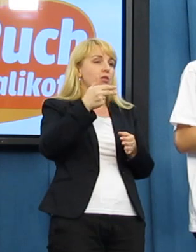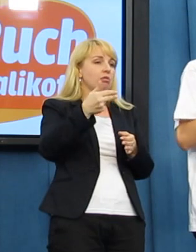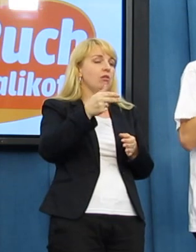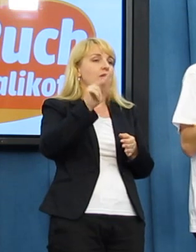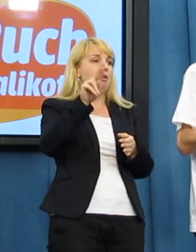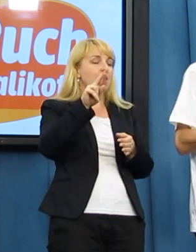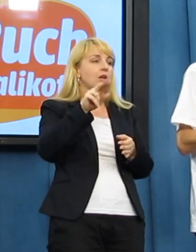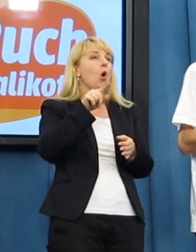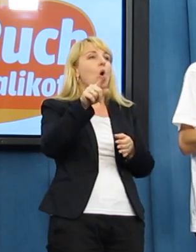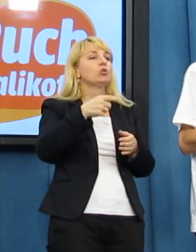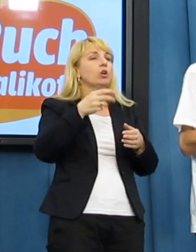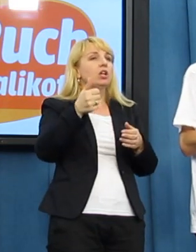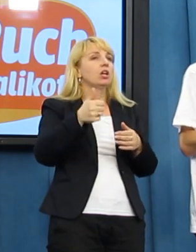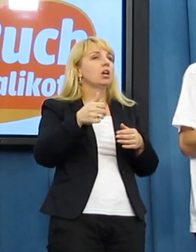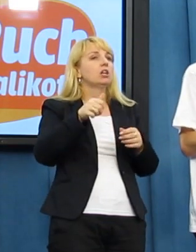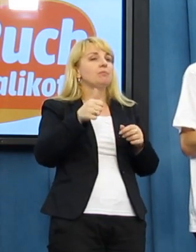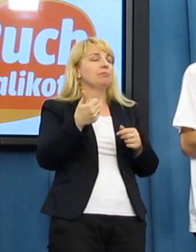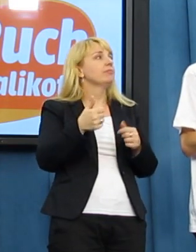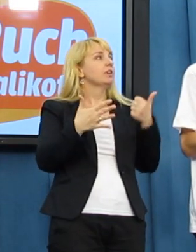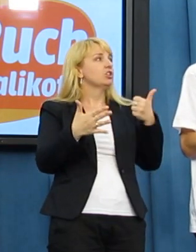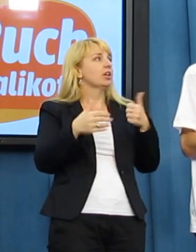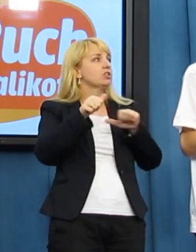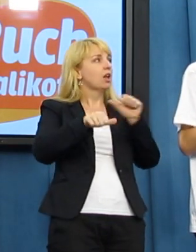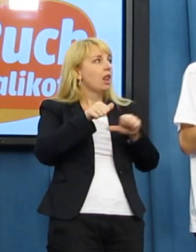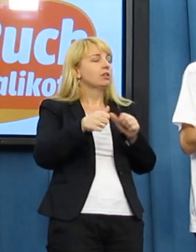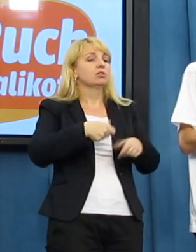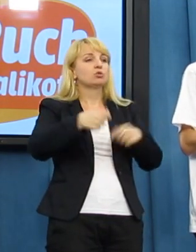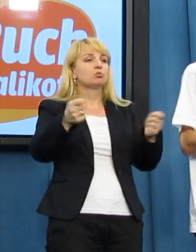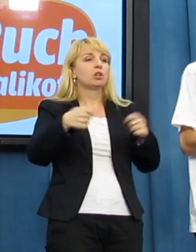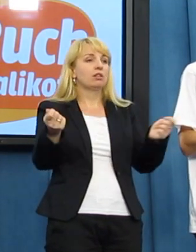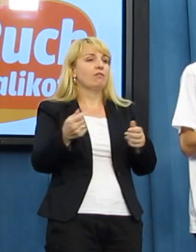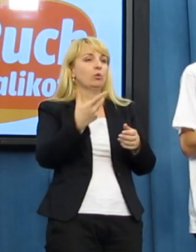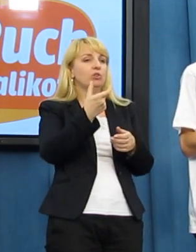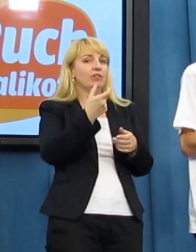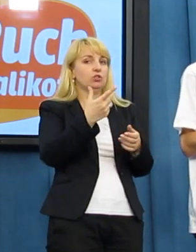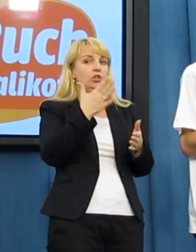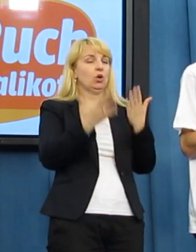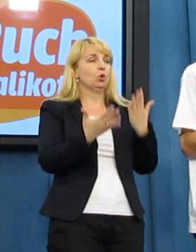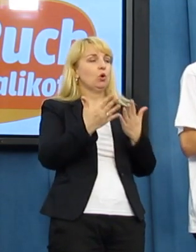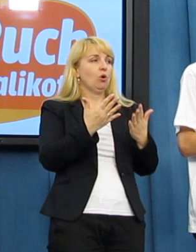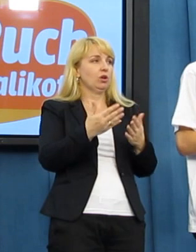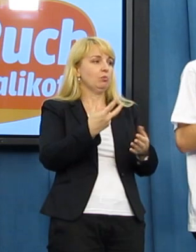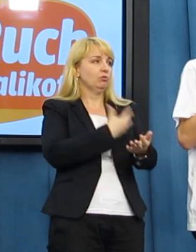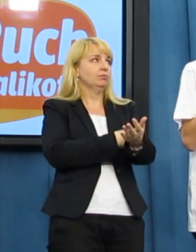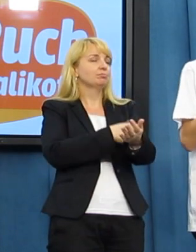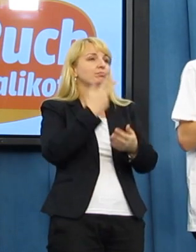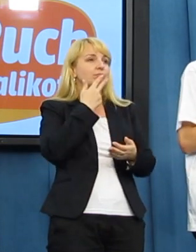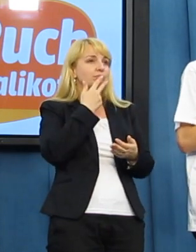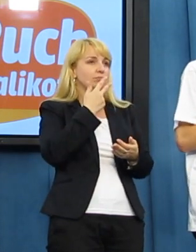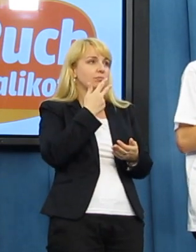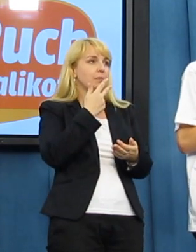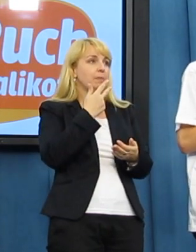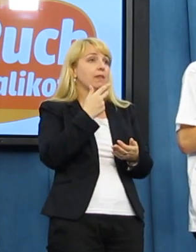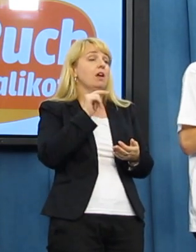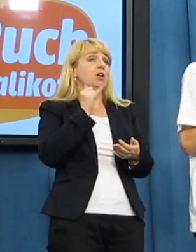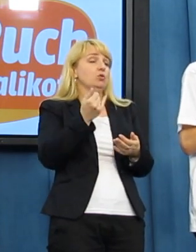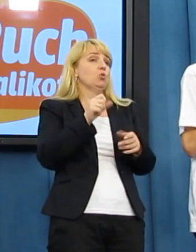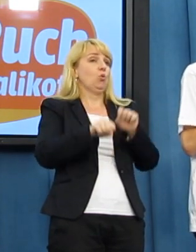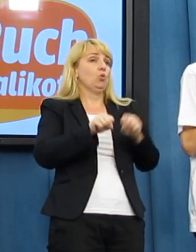lat sprzedał 200 kg marihuany na rynku w danym mieście, Kanadzie, tak? Co mu sąd